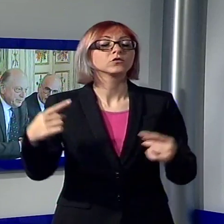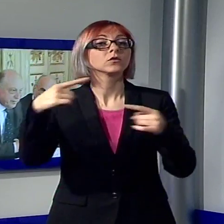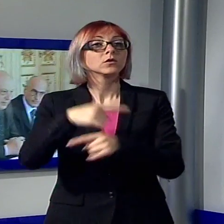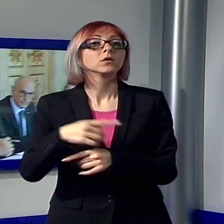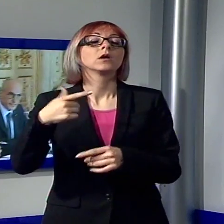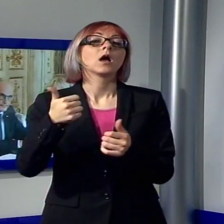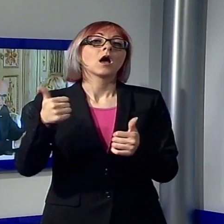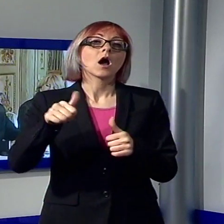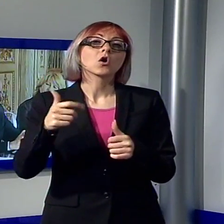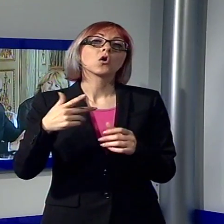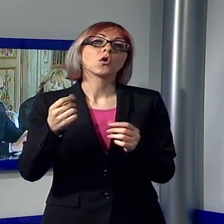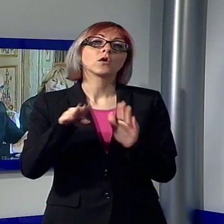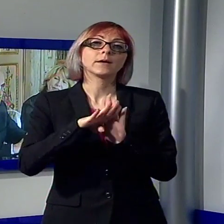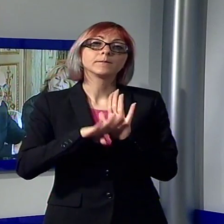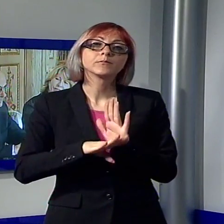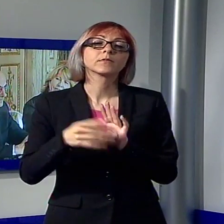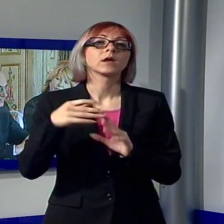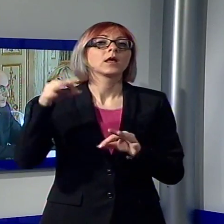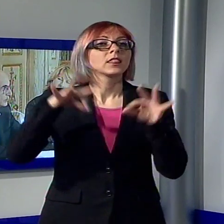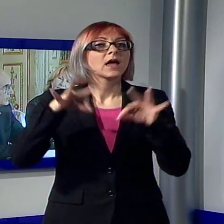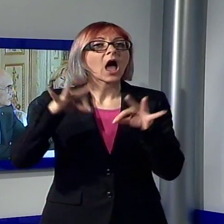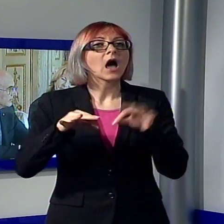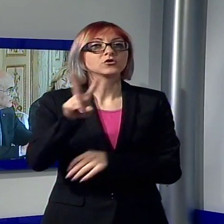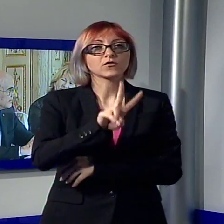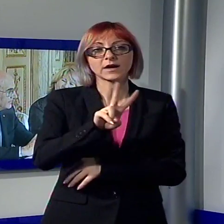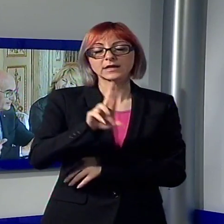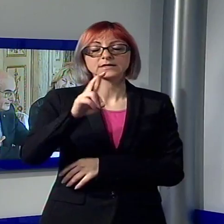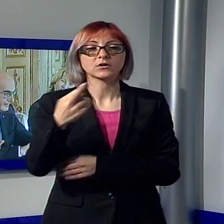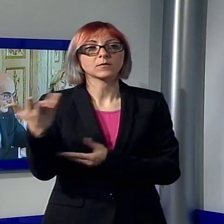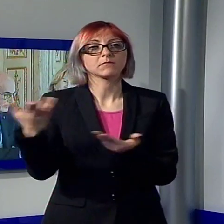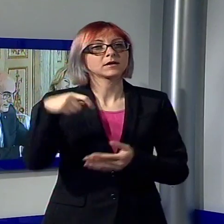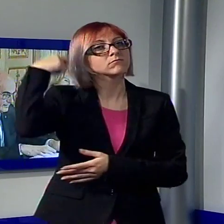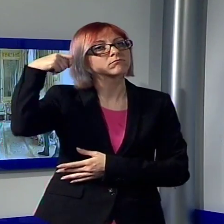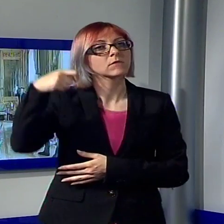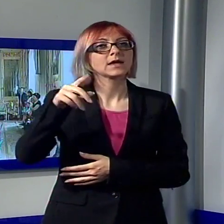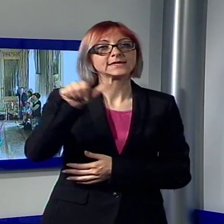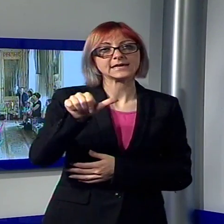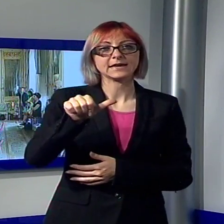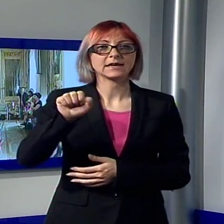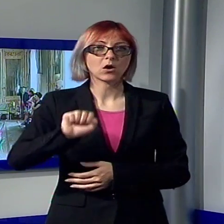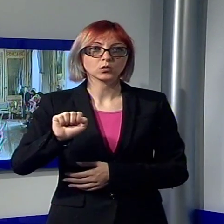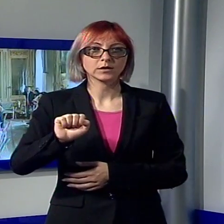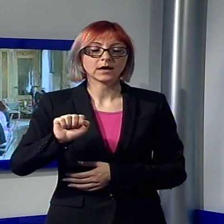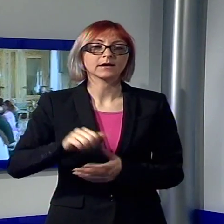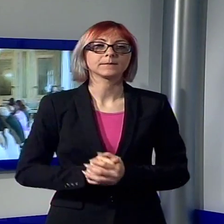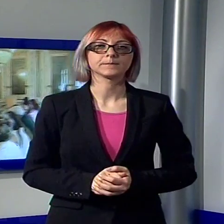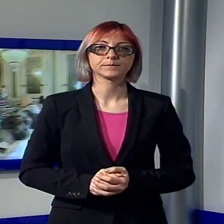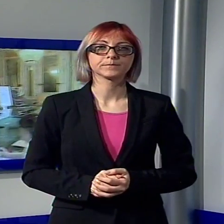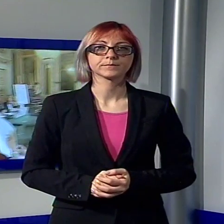la rappresentazione di vacanze romane, con Serena Autieri e la partecipazione del Vespa Club Lucca. Insieme al